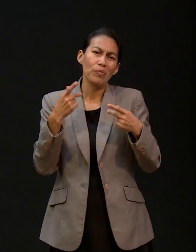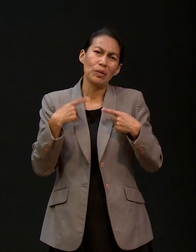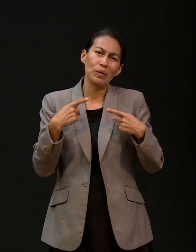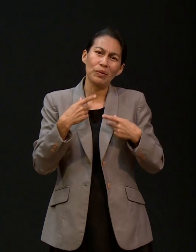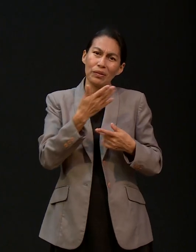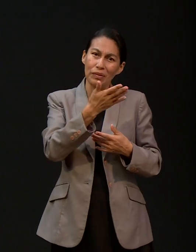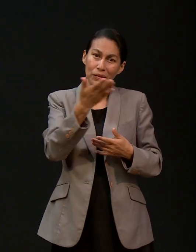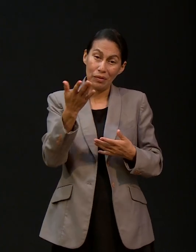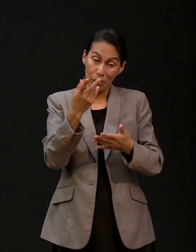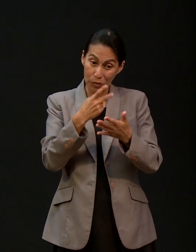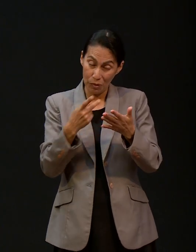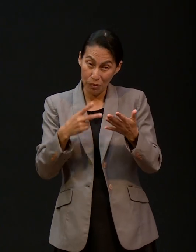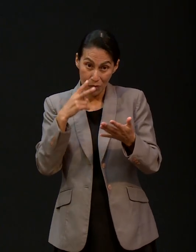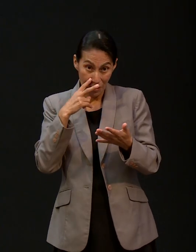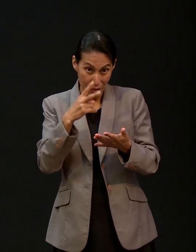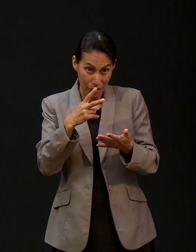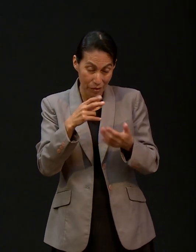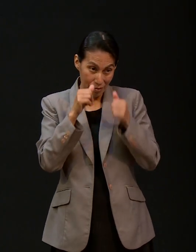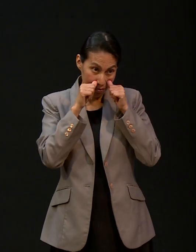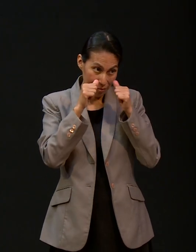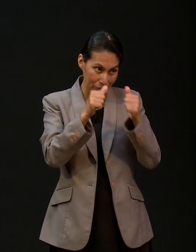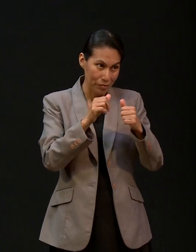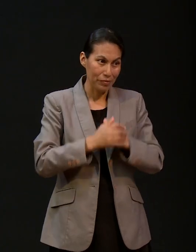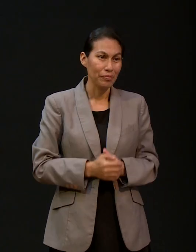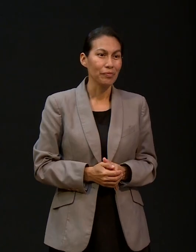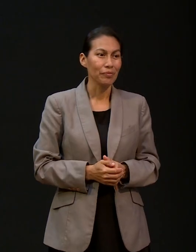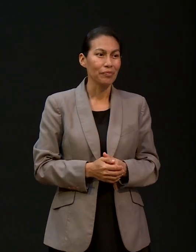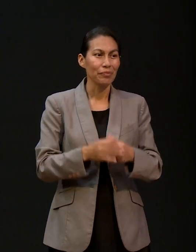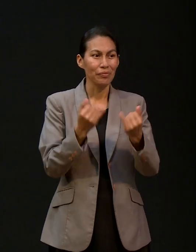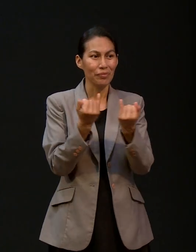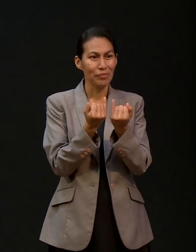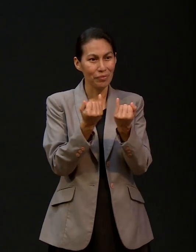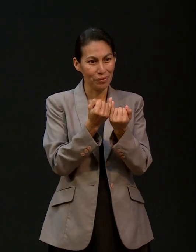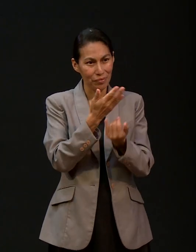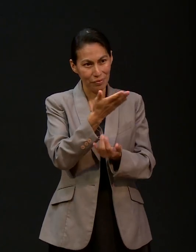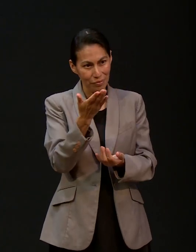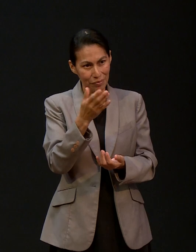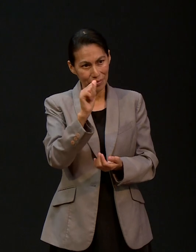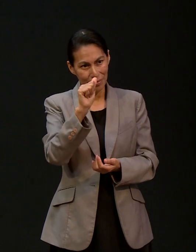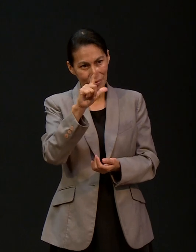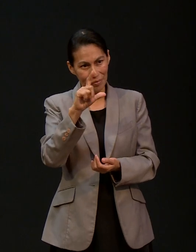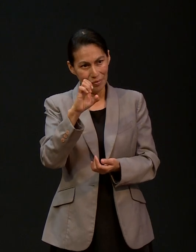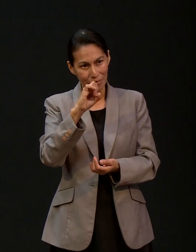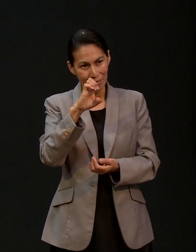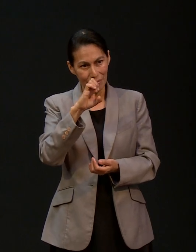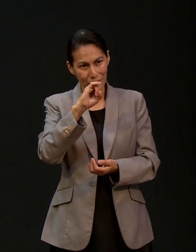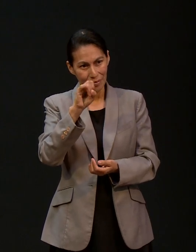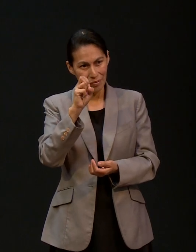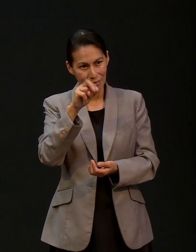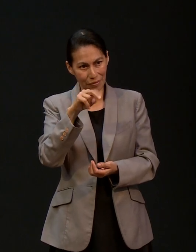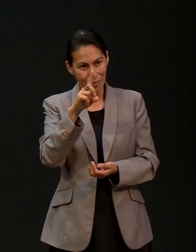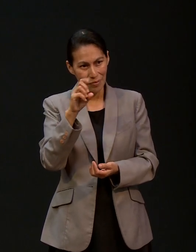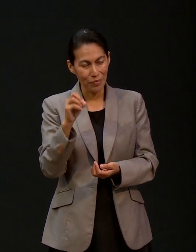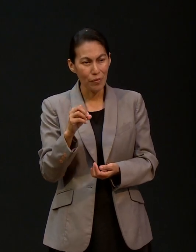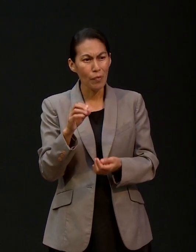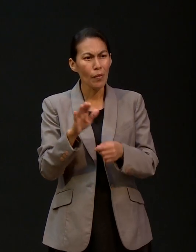escuchan y ven este programa amén igual Alejandro gracias por venir y dar tu